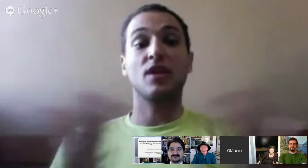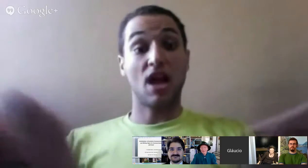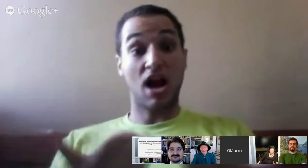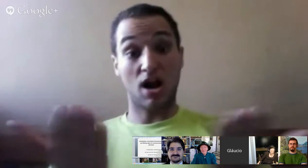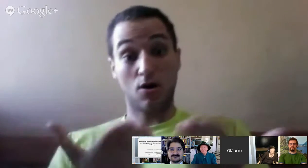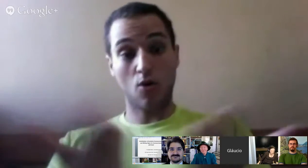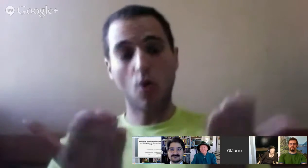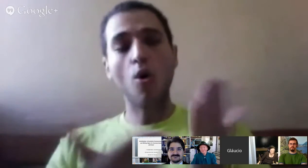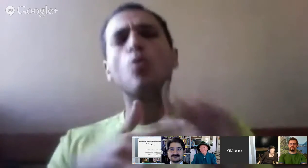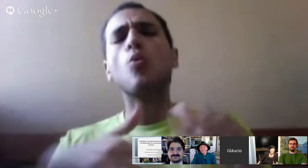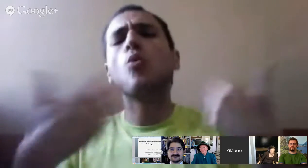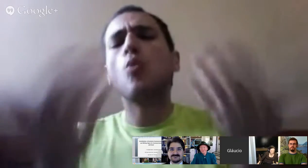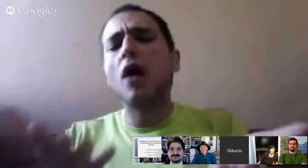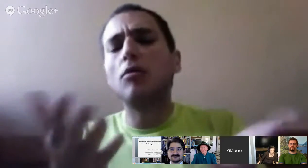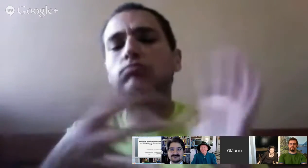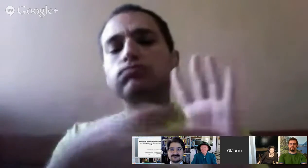saúde.